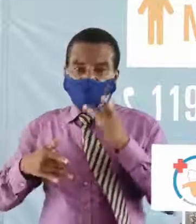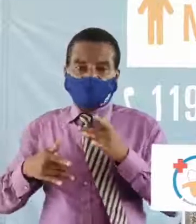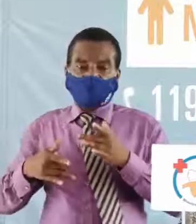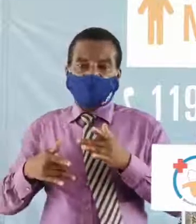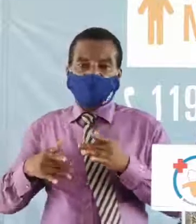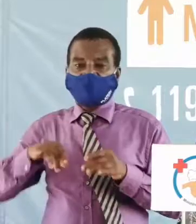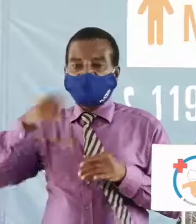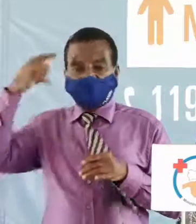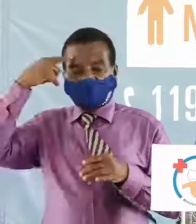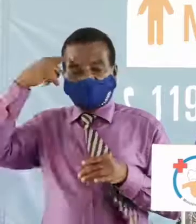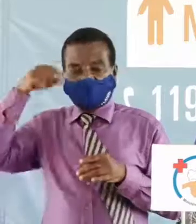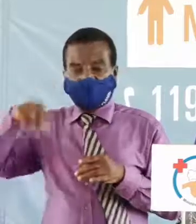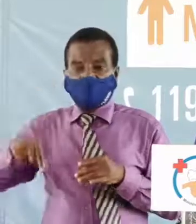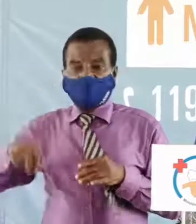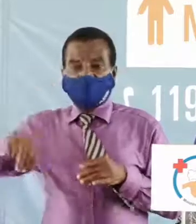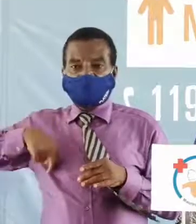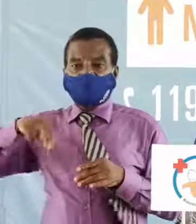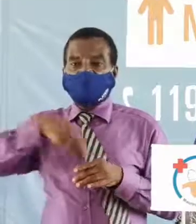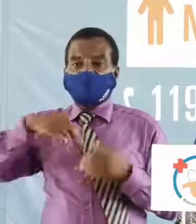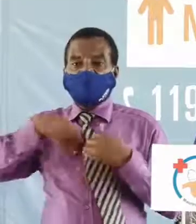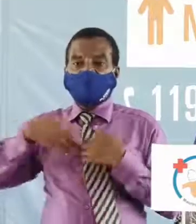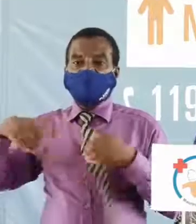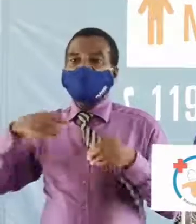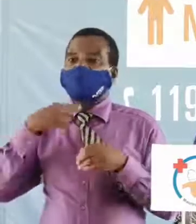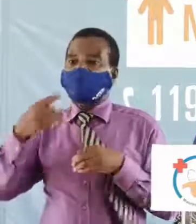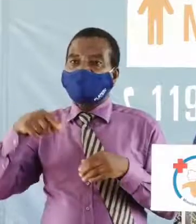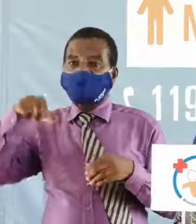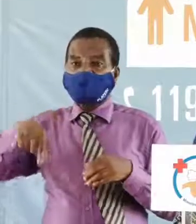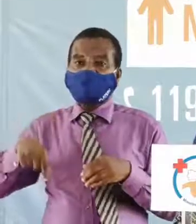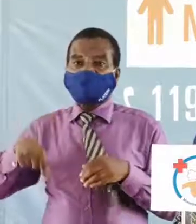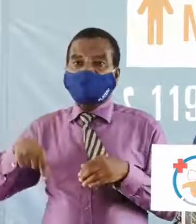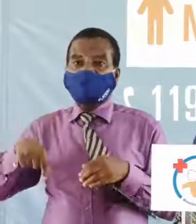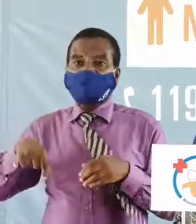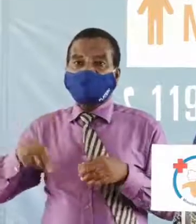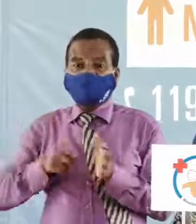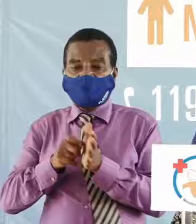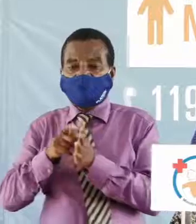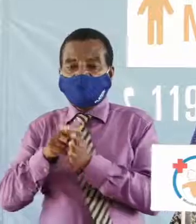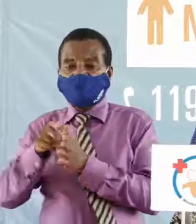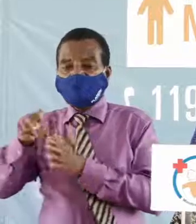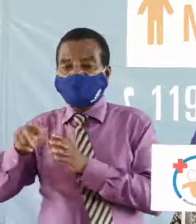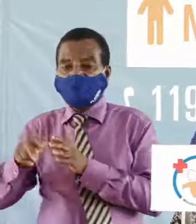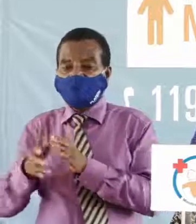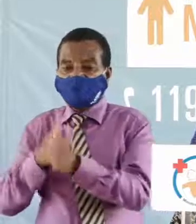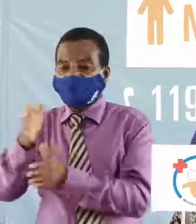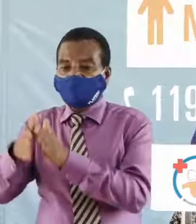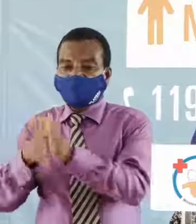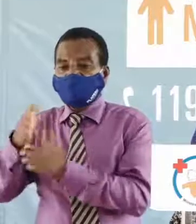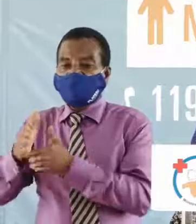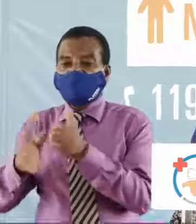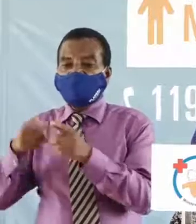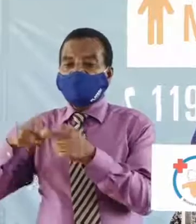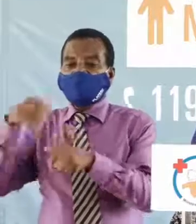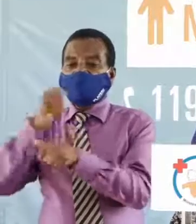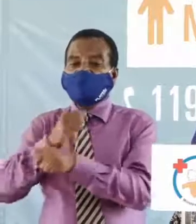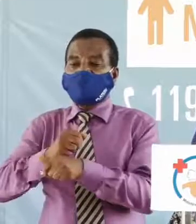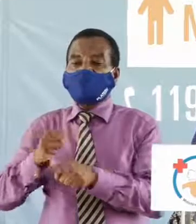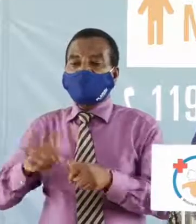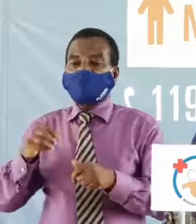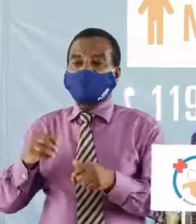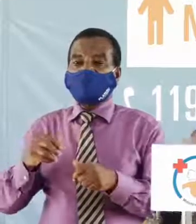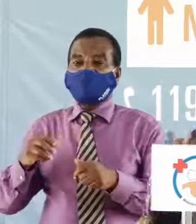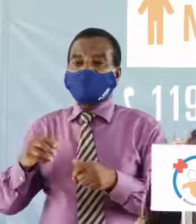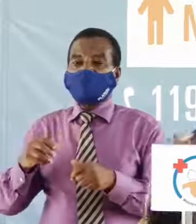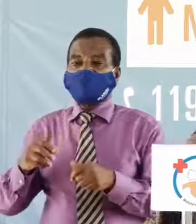je pense que nous avons également dit que le virus circulait activement dans un Bidjan ça veut dire que